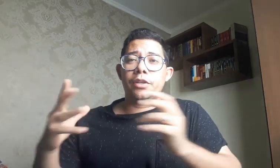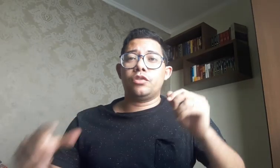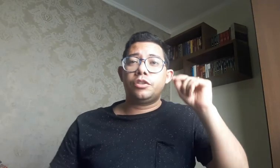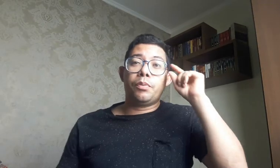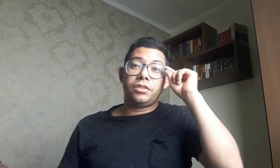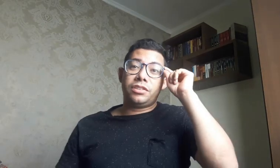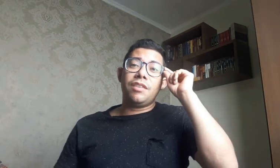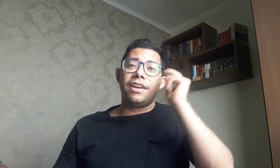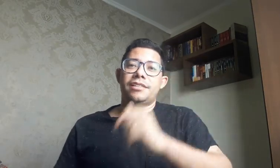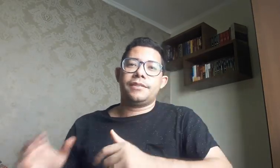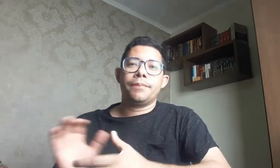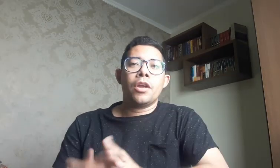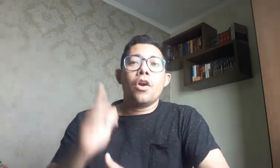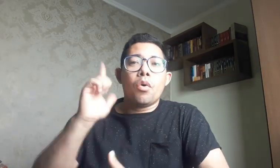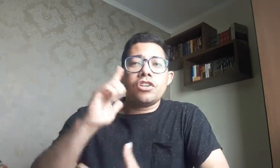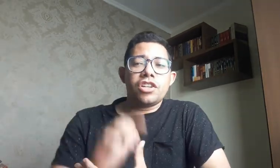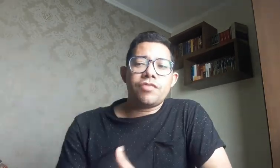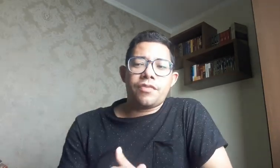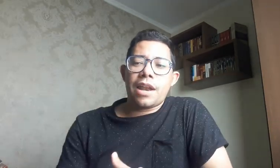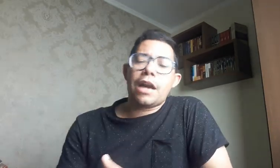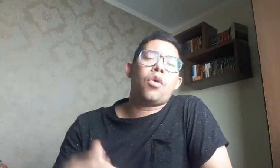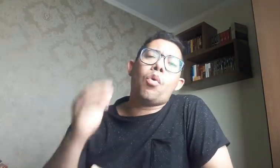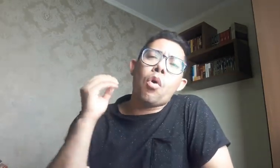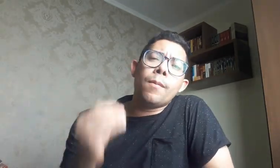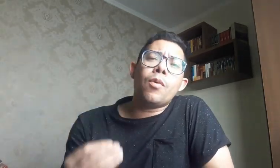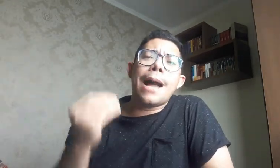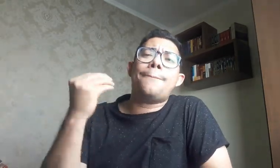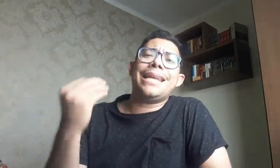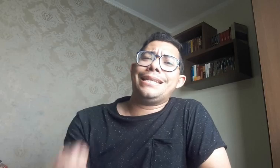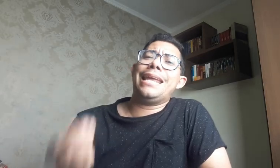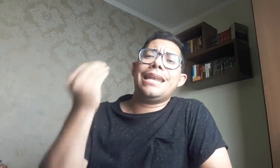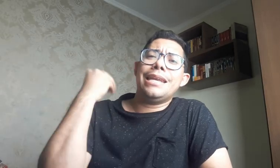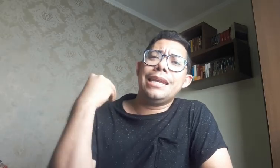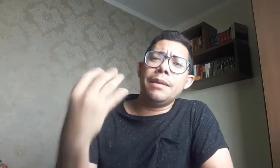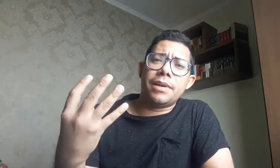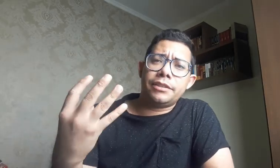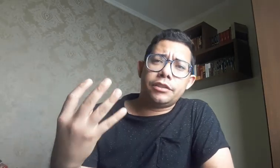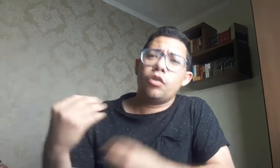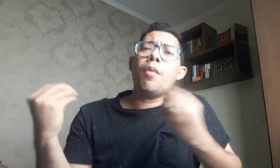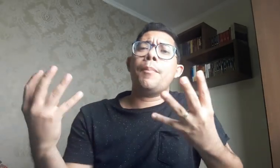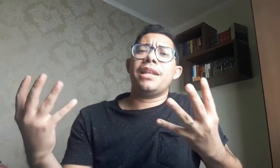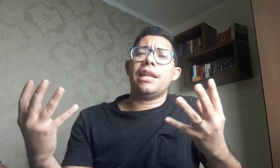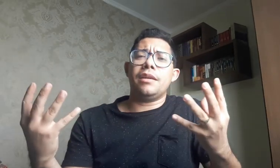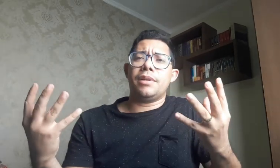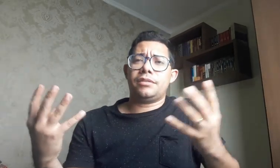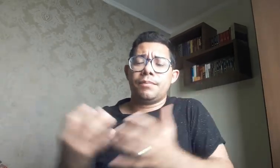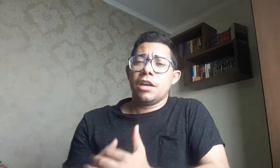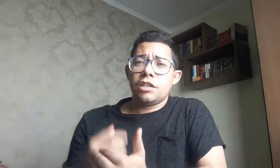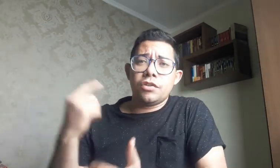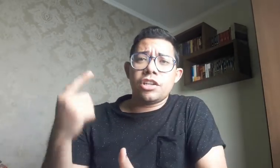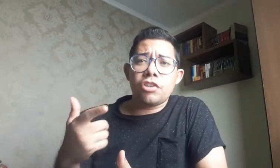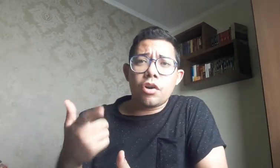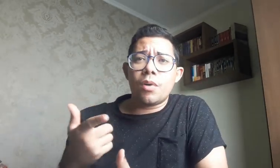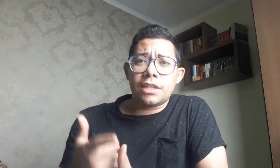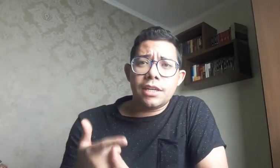pessoas possíveis. Hoje a gente vai falar como aprender Libras. Como aprender Libras? Se você chegou aqui